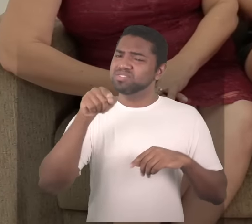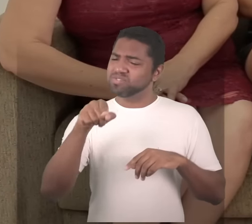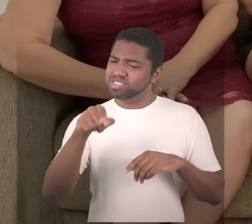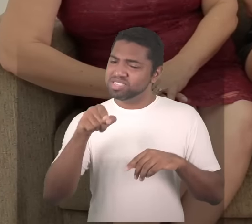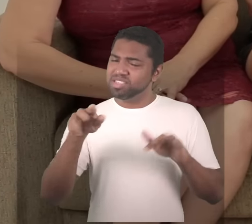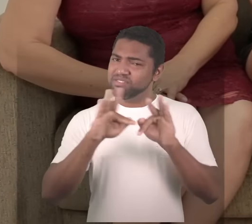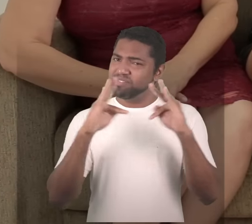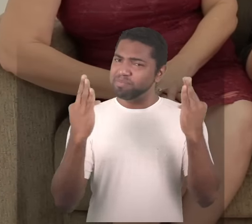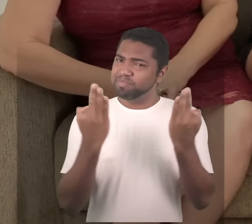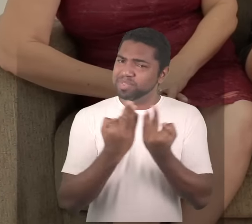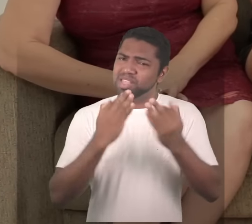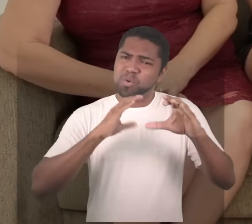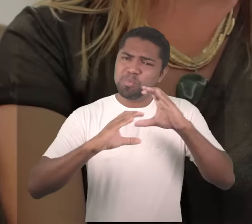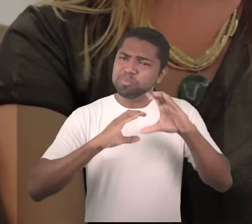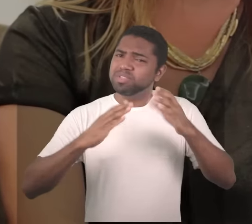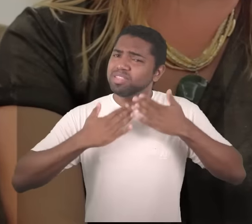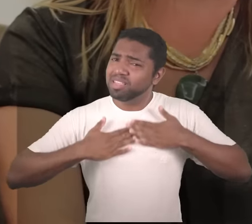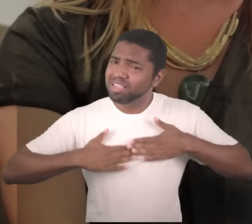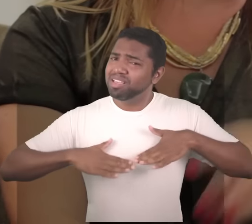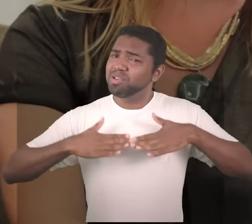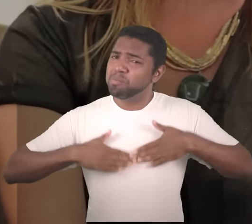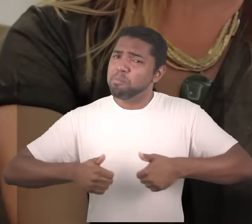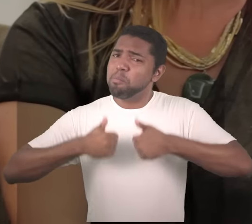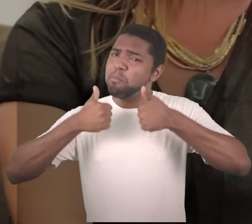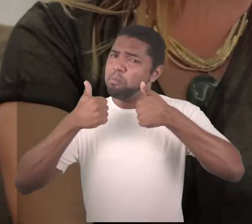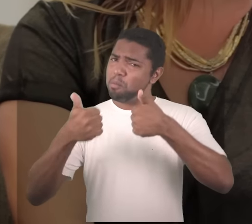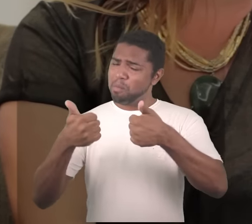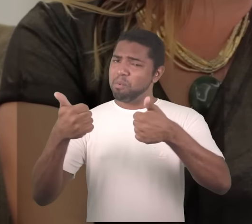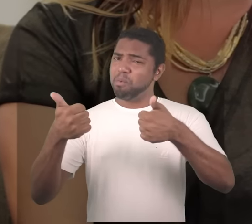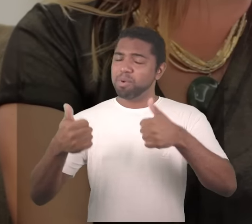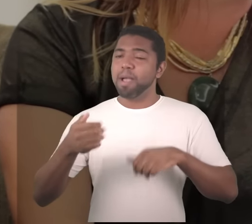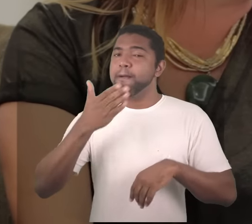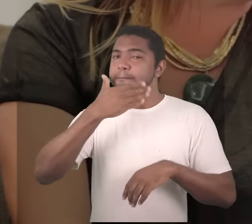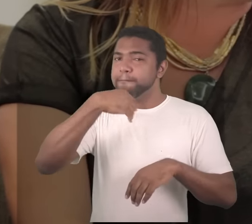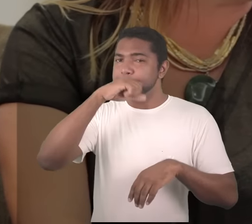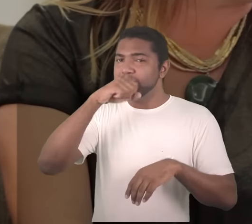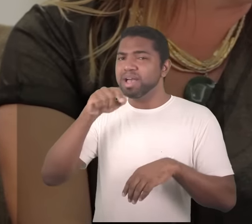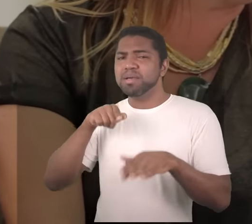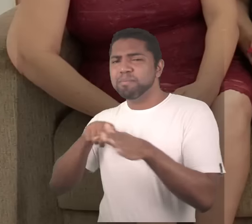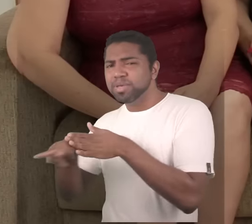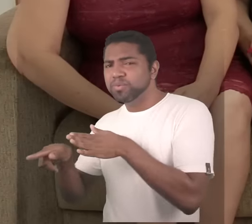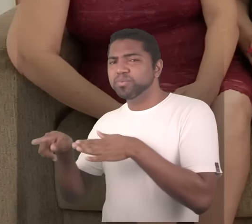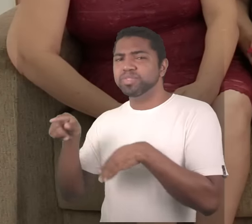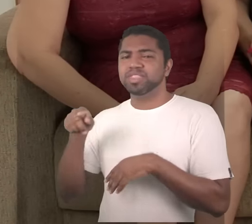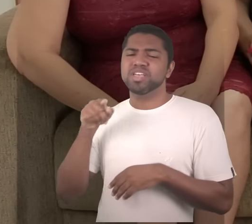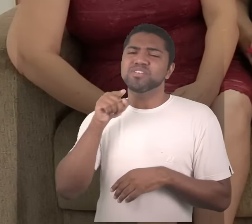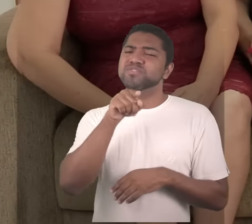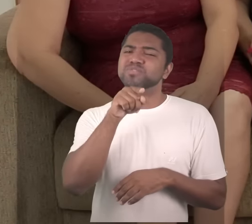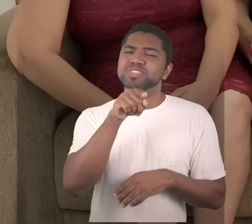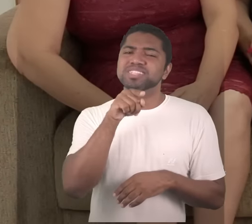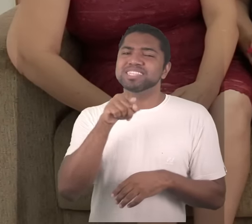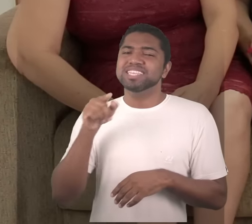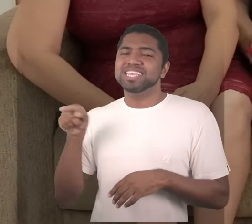isso aqui durante o nosso bate-papo pergunta para o seu pai o que você significa para ele o que você representa para ele